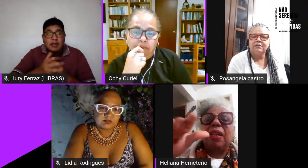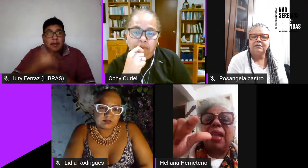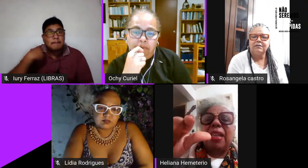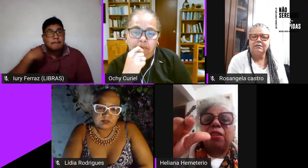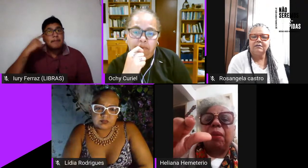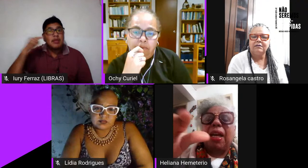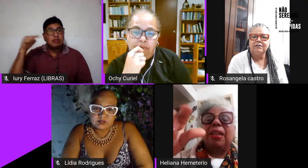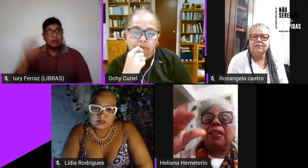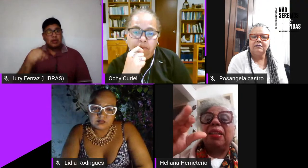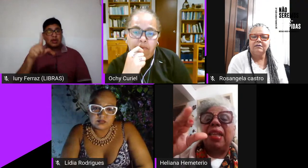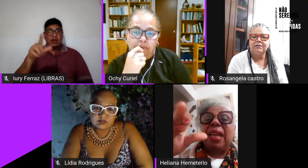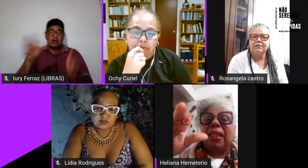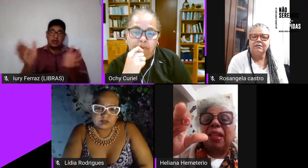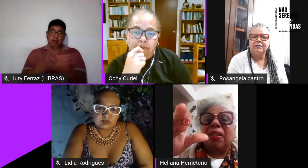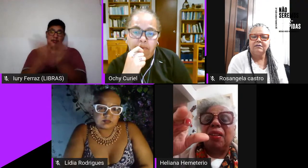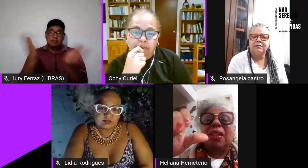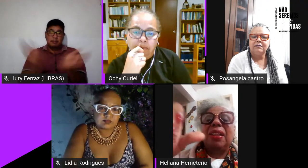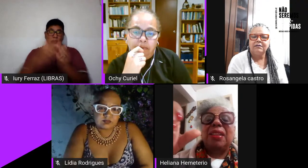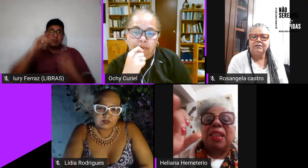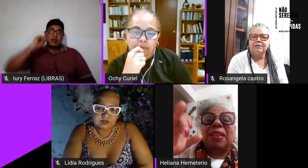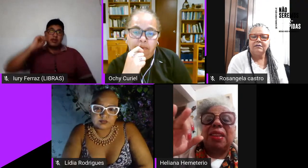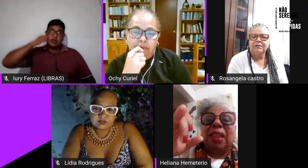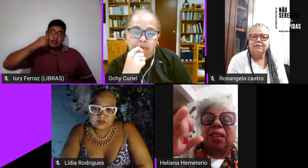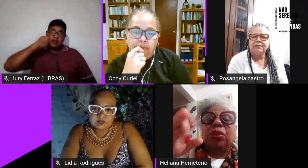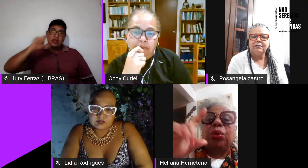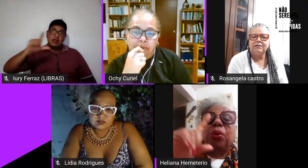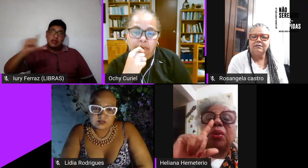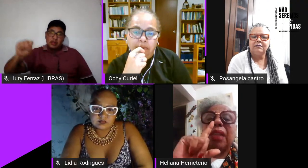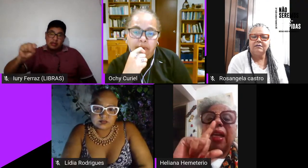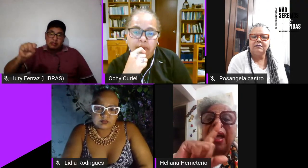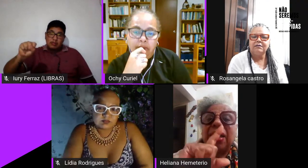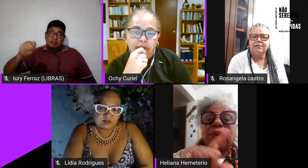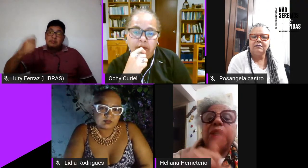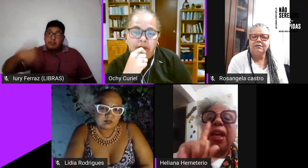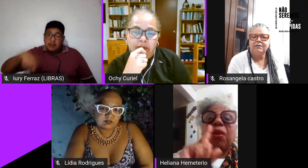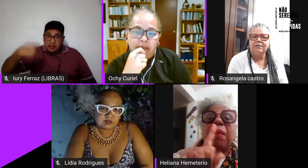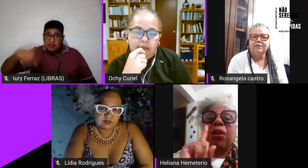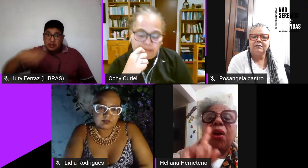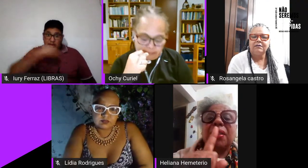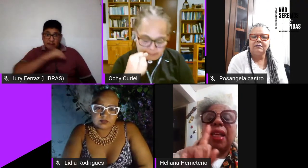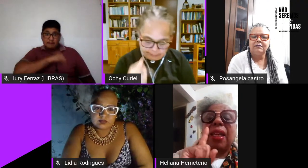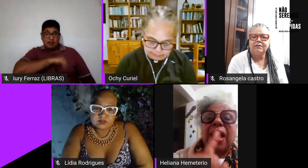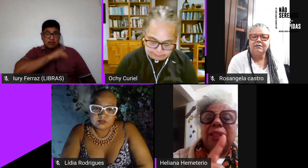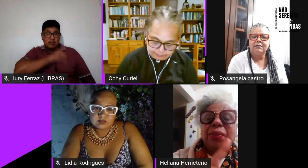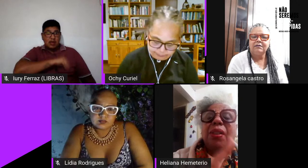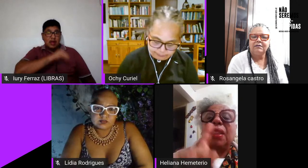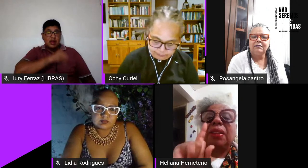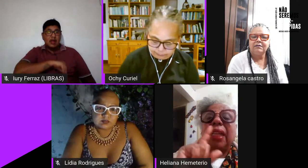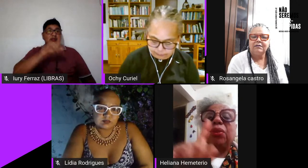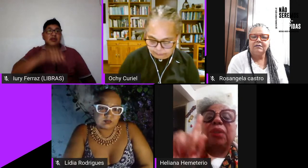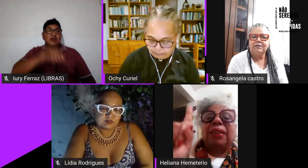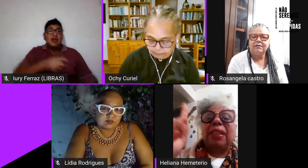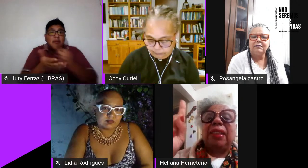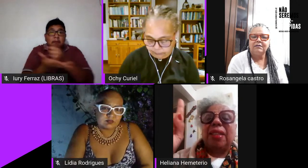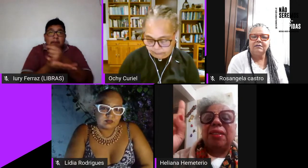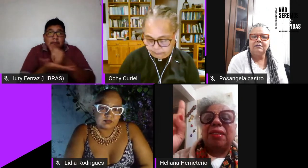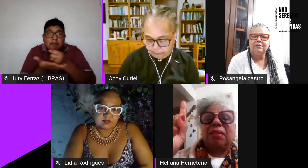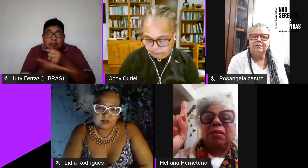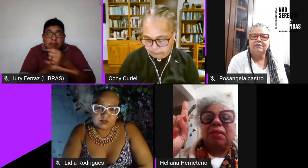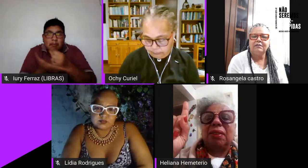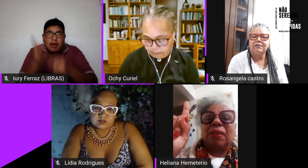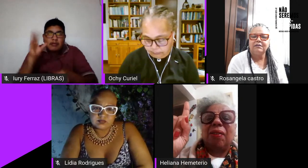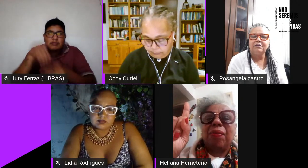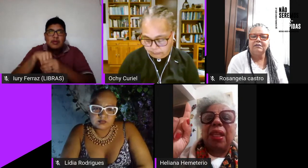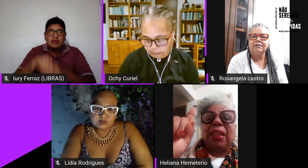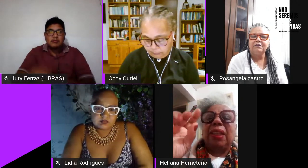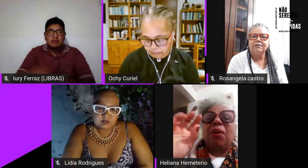lésbica negra necessitando do salário era o menor salário dentro da tendência